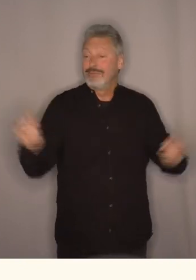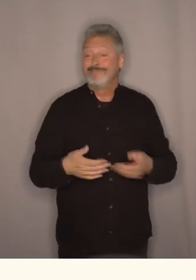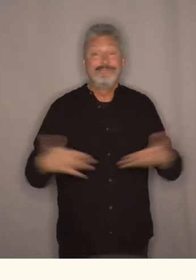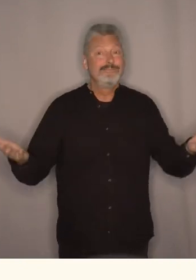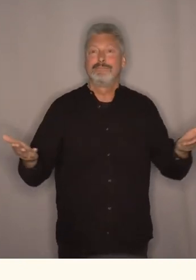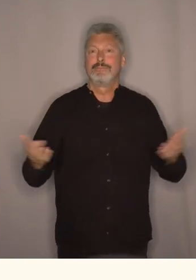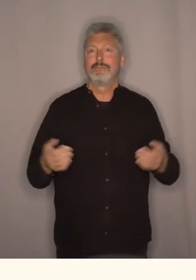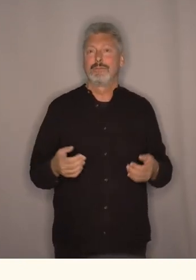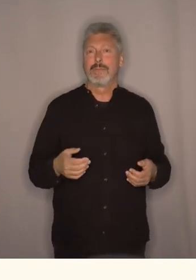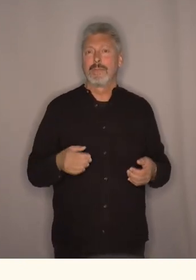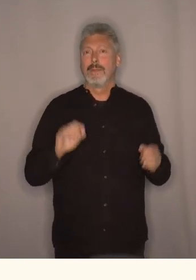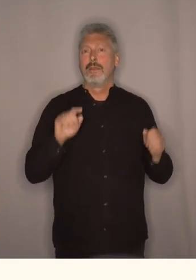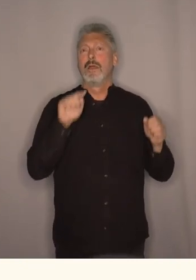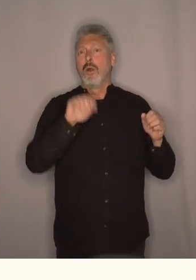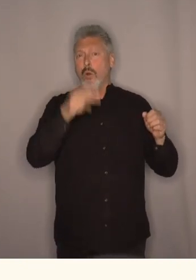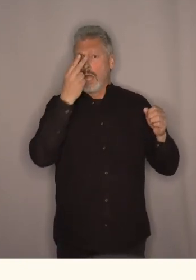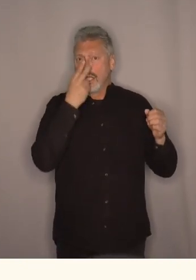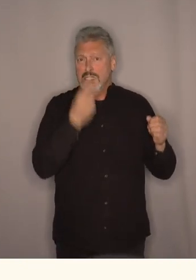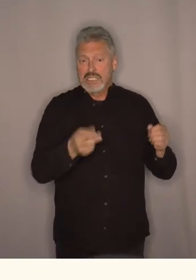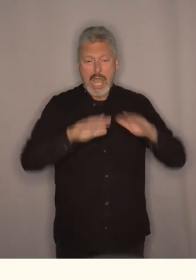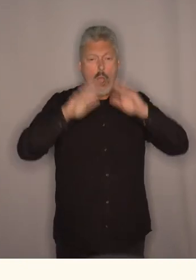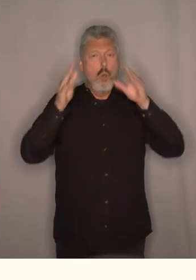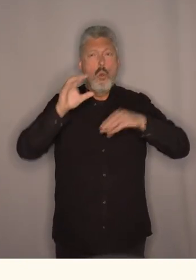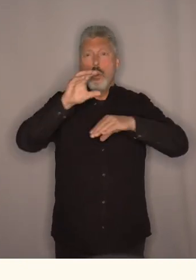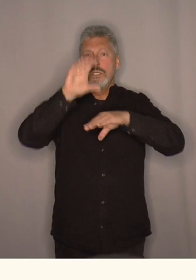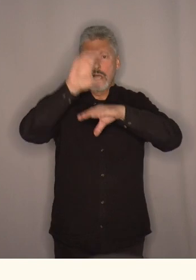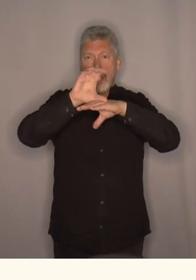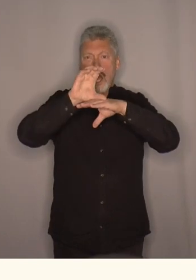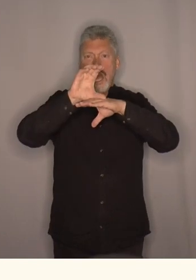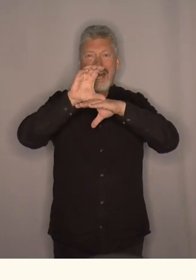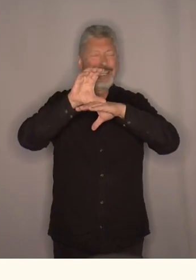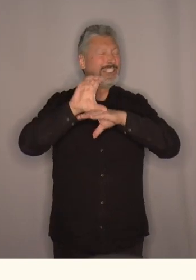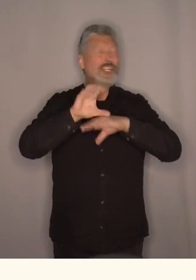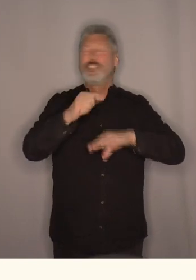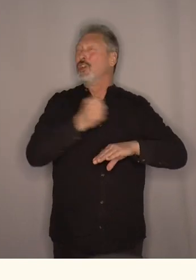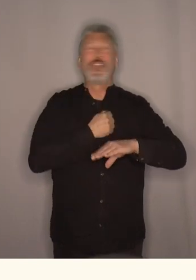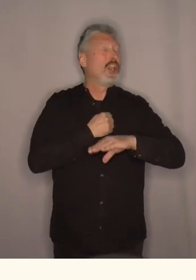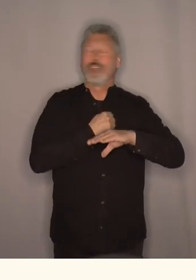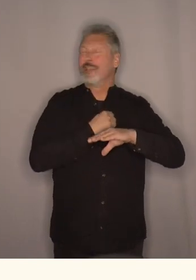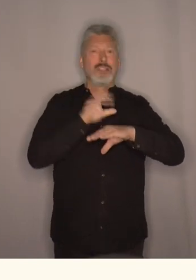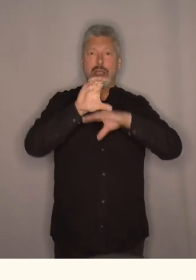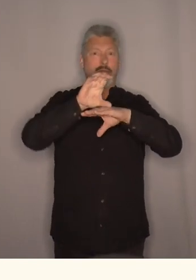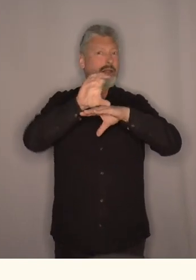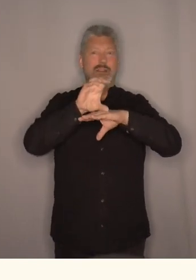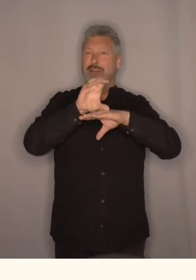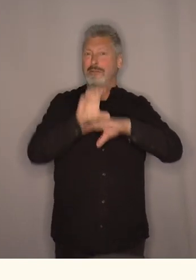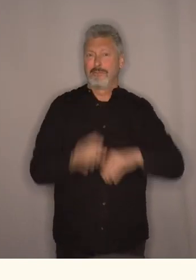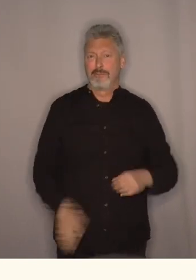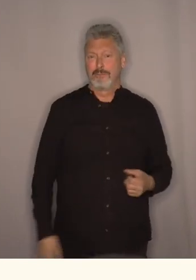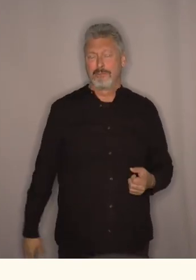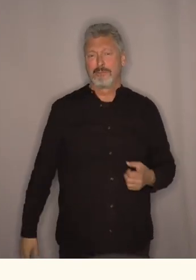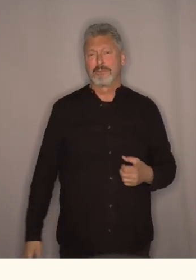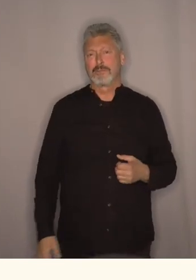Og jeg ser jo også at dette huset står jo ganske... Det står ikke spesielt trygt der som det står.